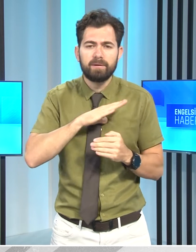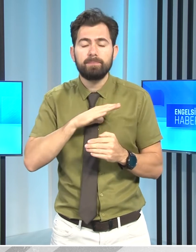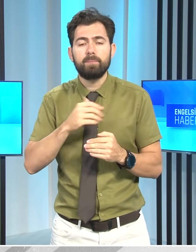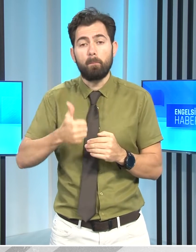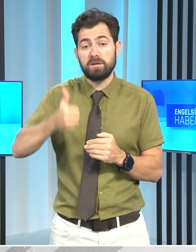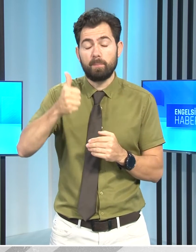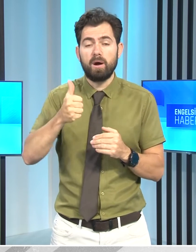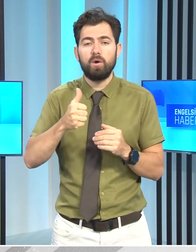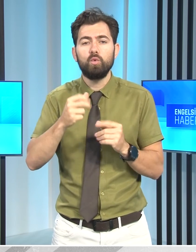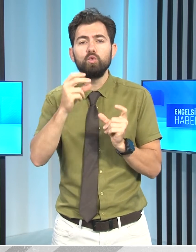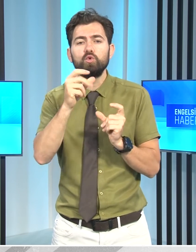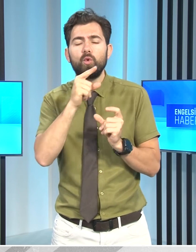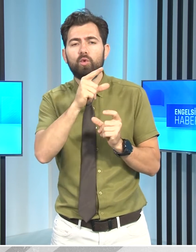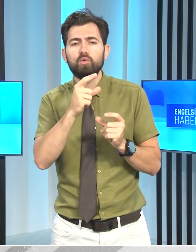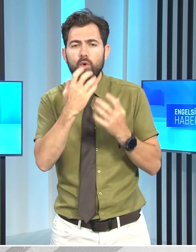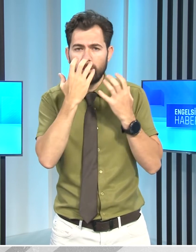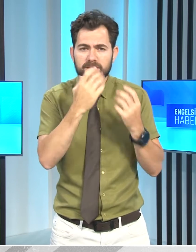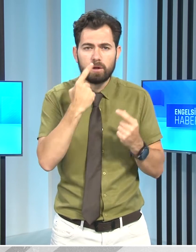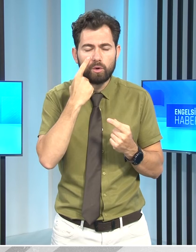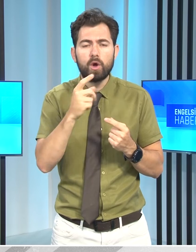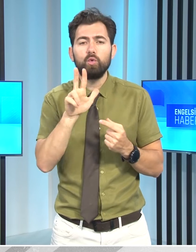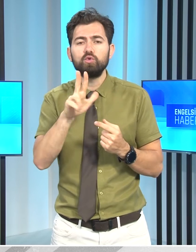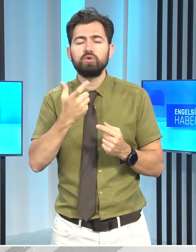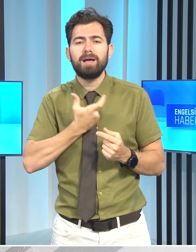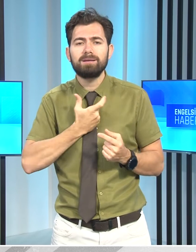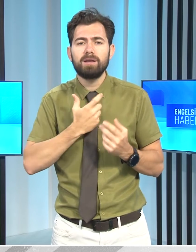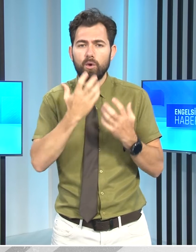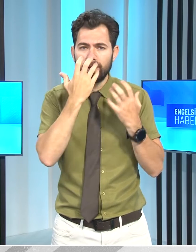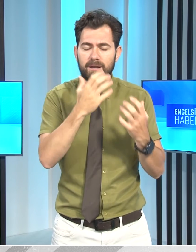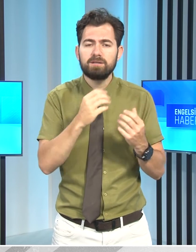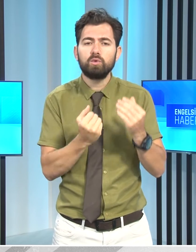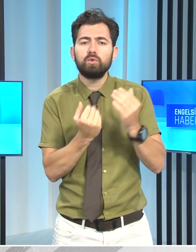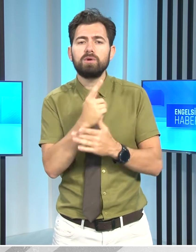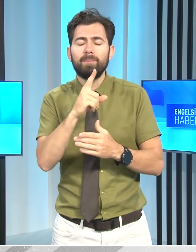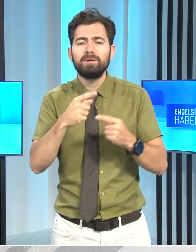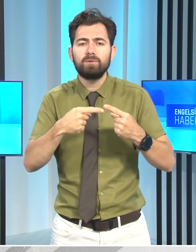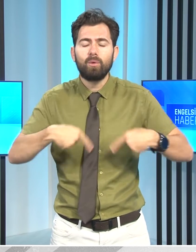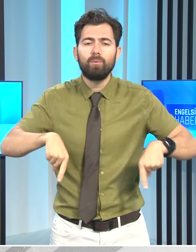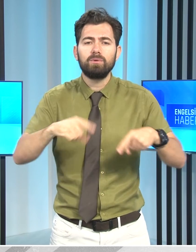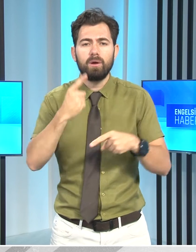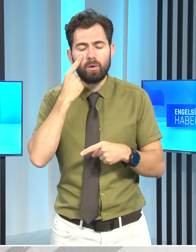'in önerisiyle 3 yasa tasarısı kurulacak bir komitede ele alınacak.